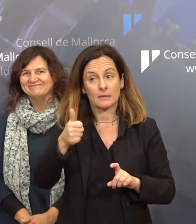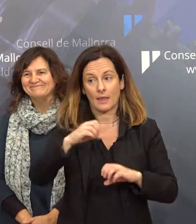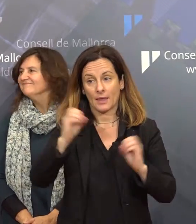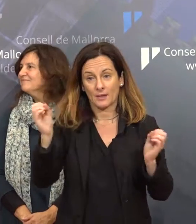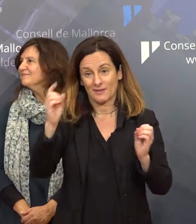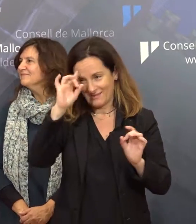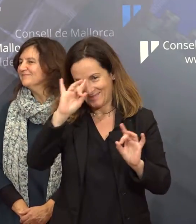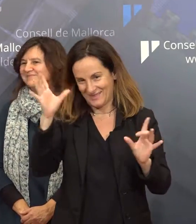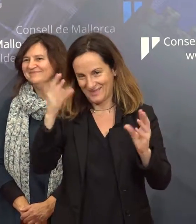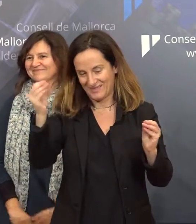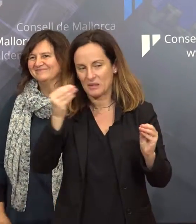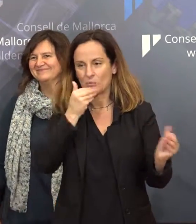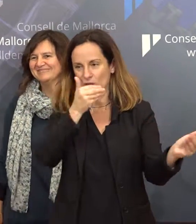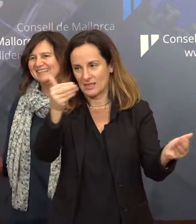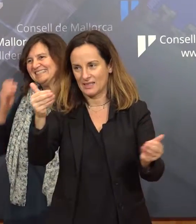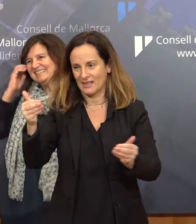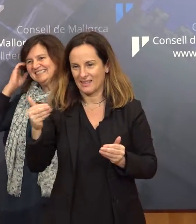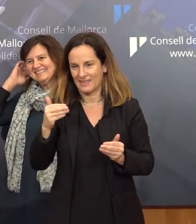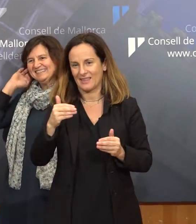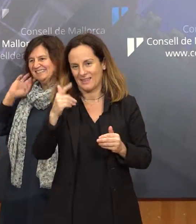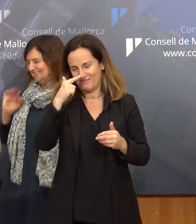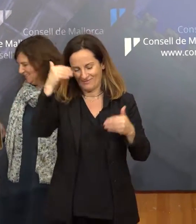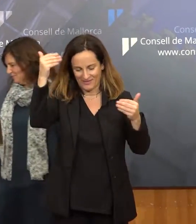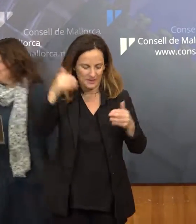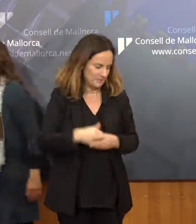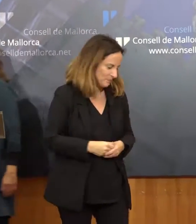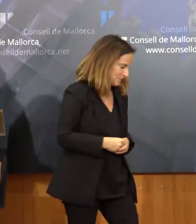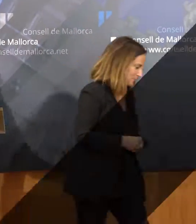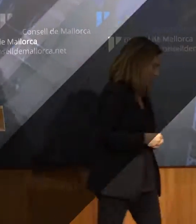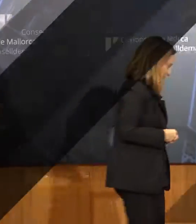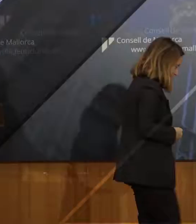tot clar moltes gràcies a tots i molt d'anys gràcies